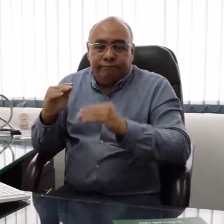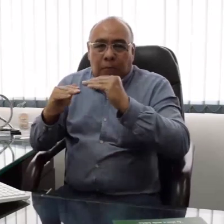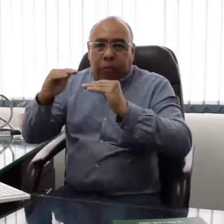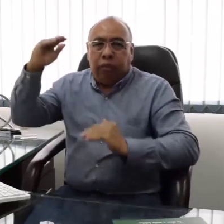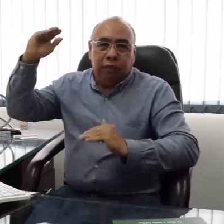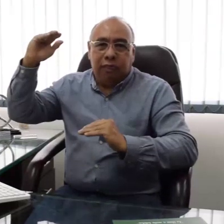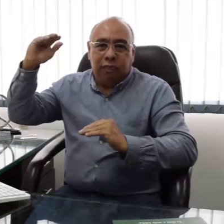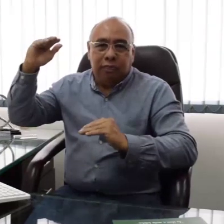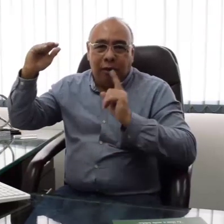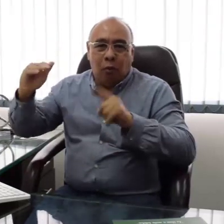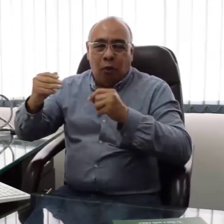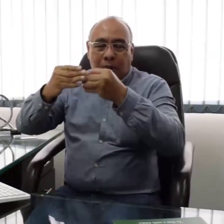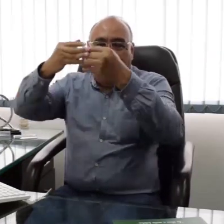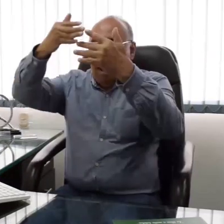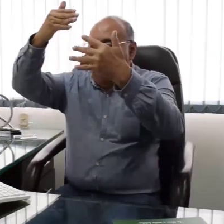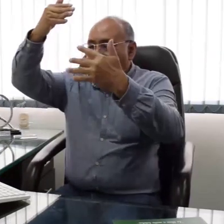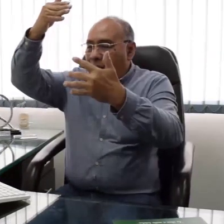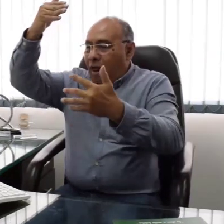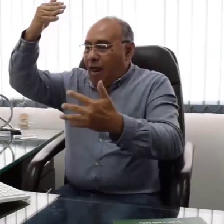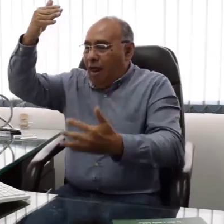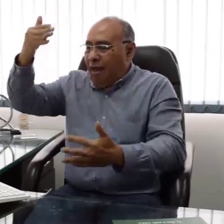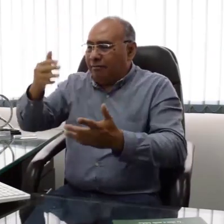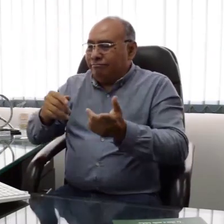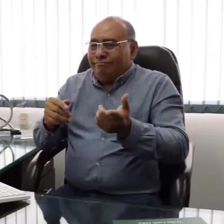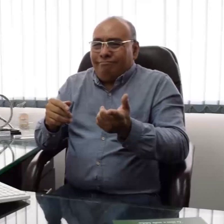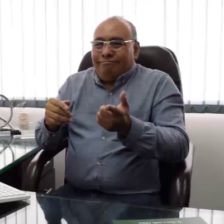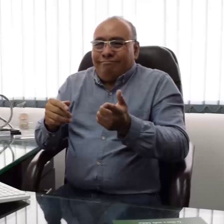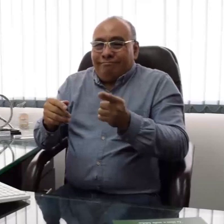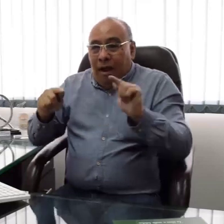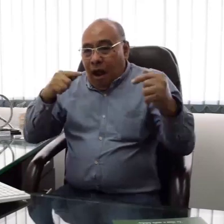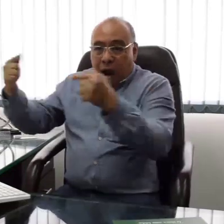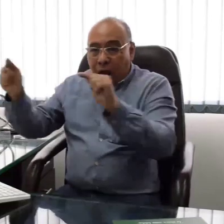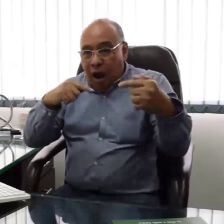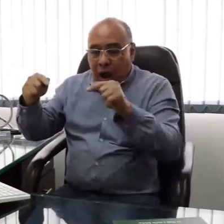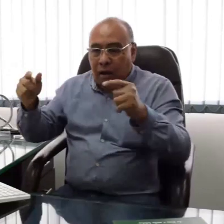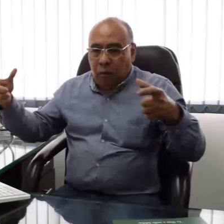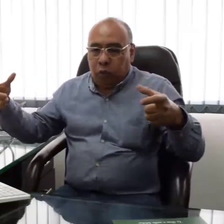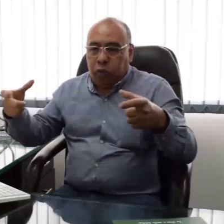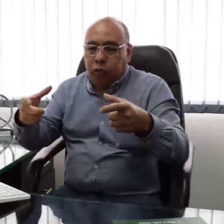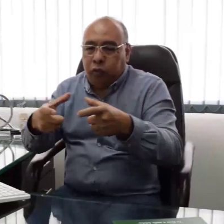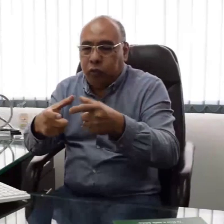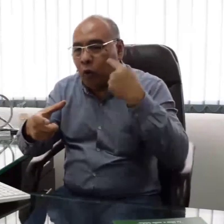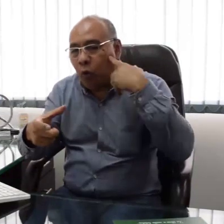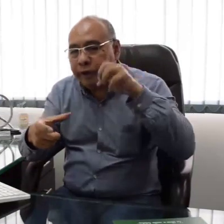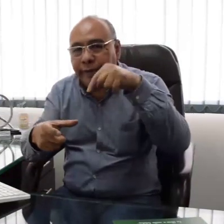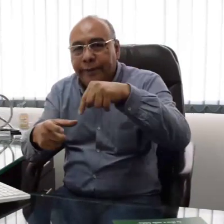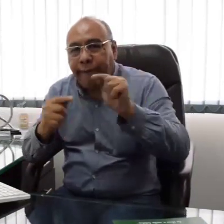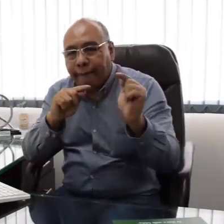ni participación de la comunidad sorda. Es así como este debate queda sesgado limitándose a opiniones y posturas de unas cuantas personas